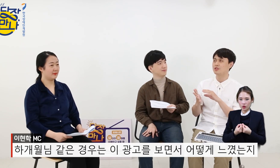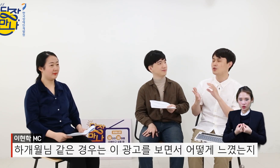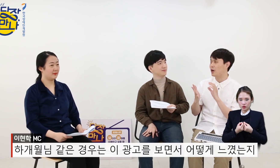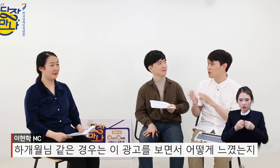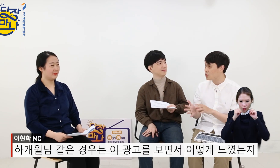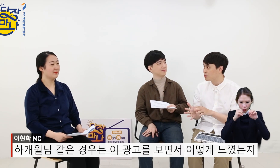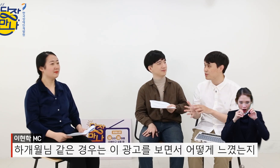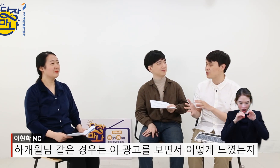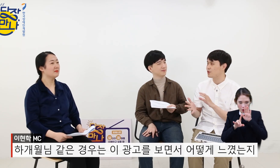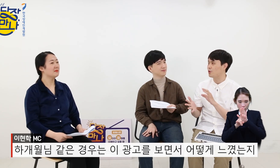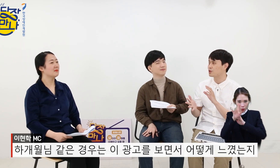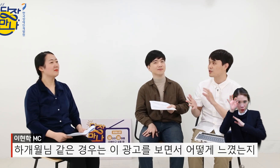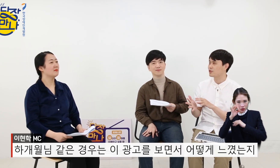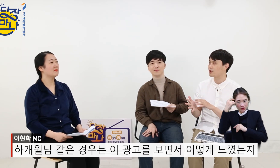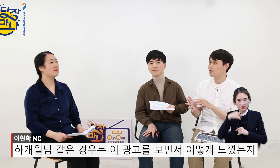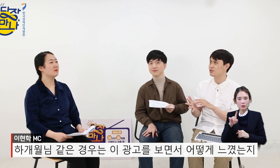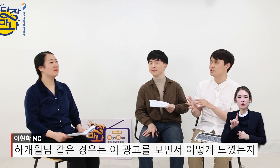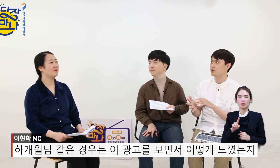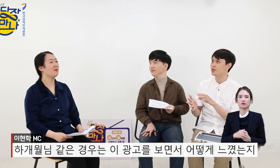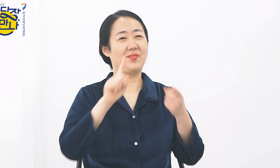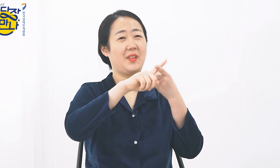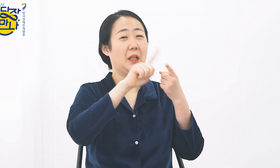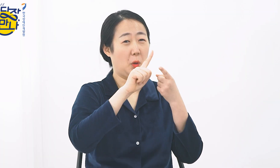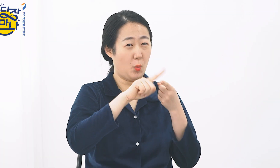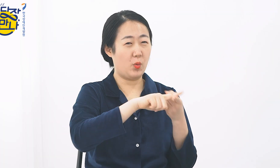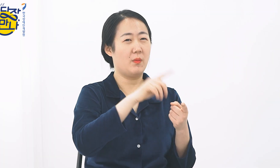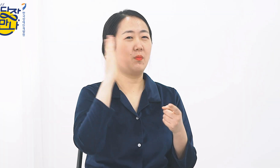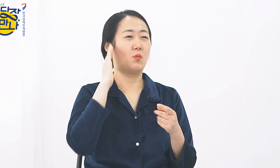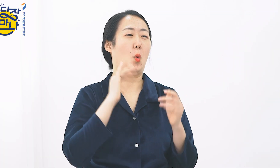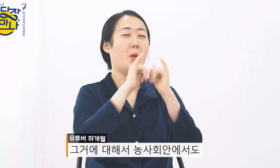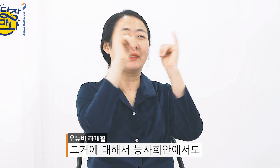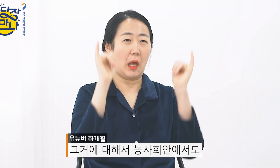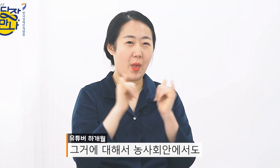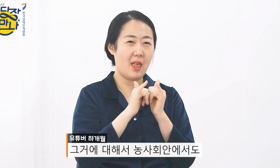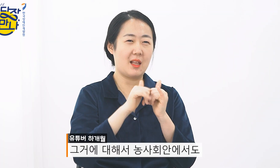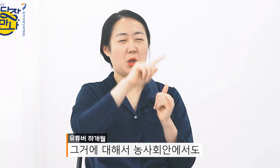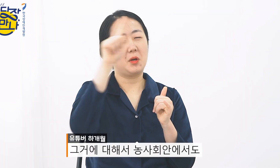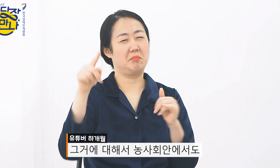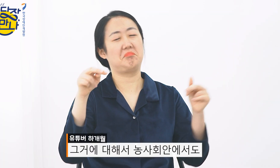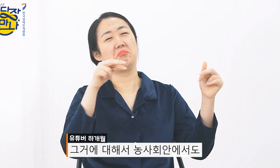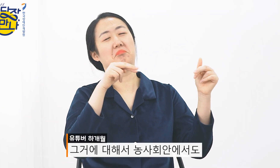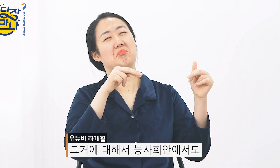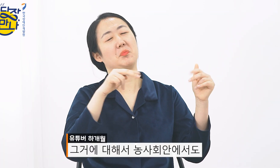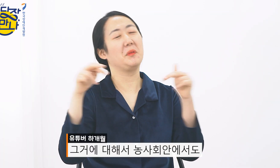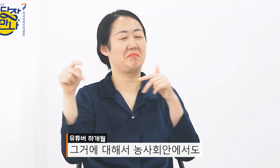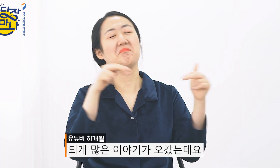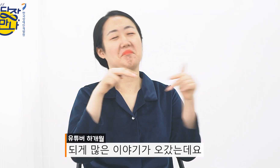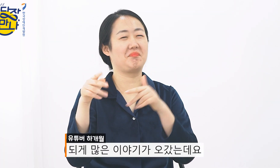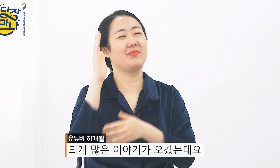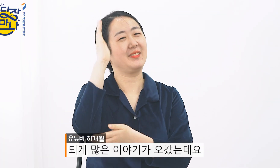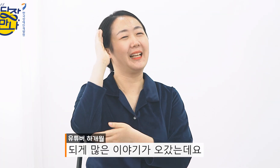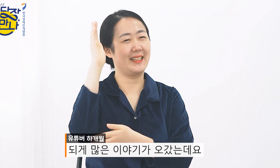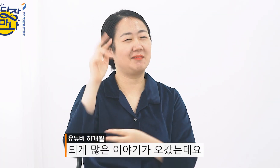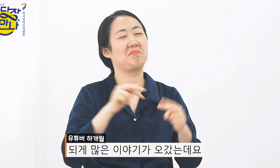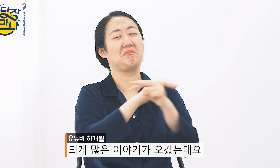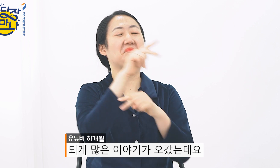이 광고를 보면서 어떻게 느꼈는지 그거에 대해서도 농사회 안에서도 되게 많은 이야기가